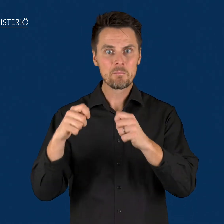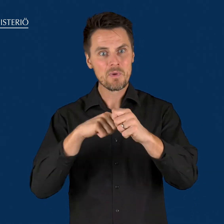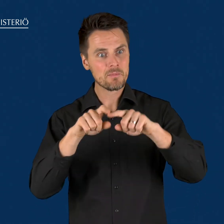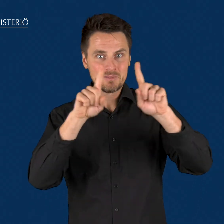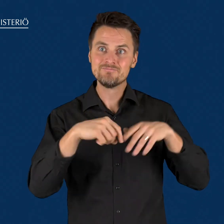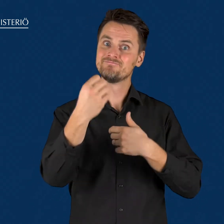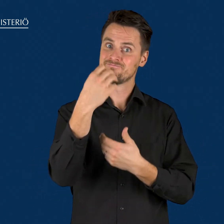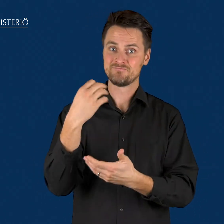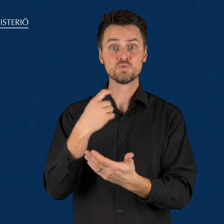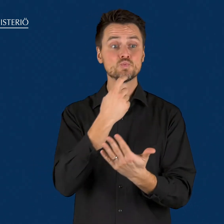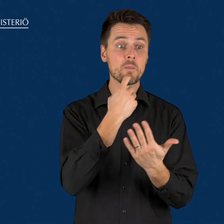asiakirjat tällä kielellä.